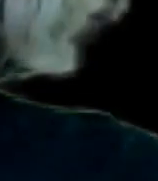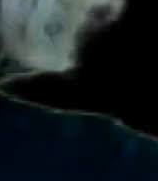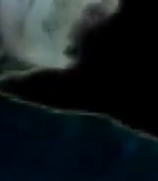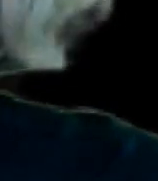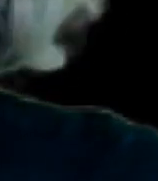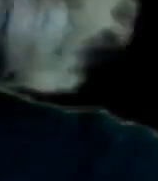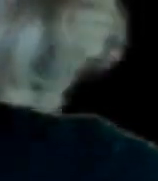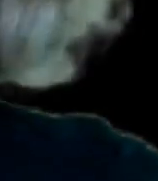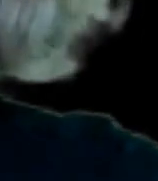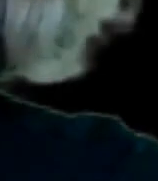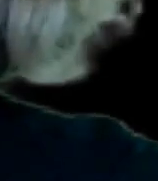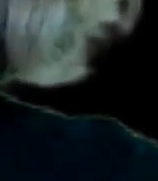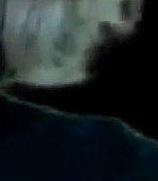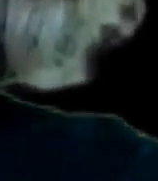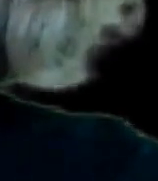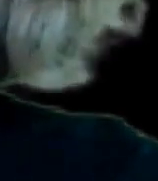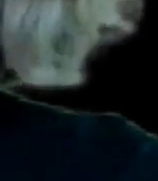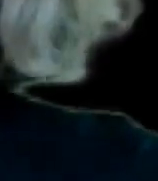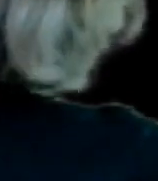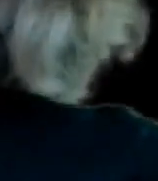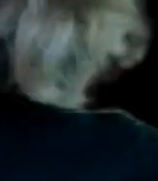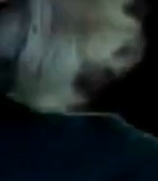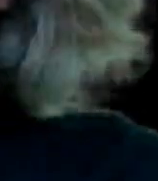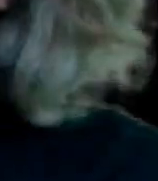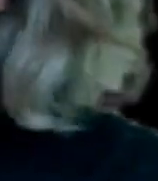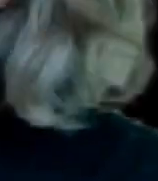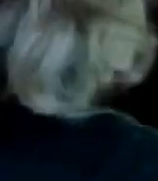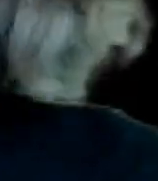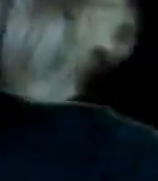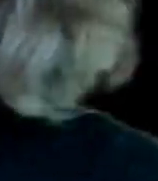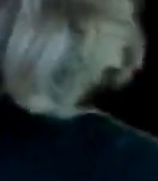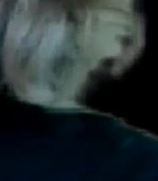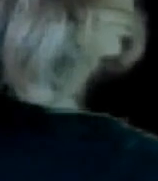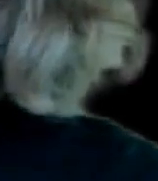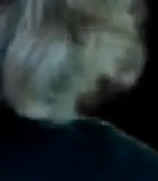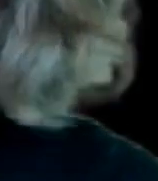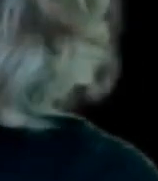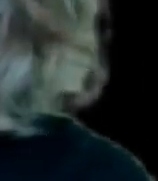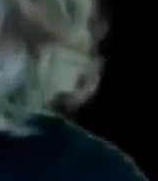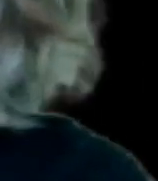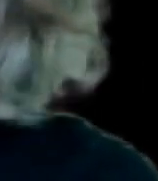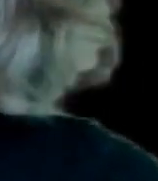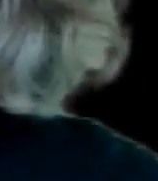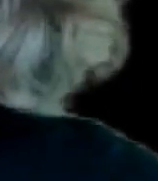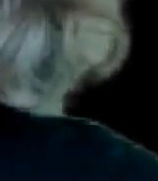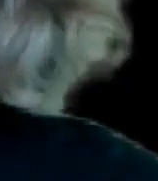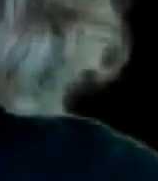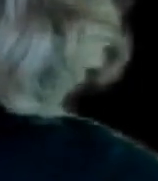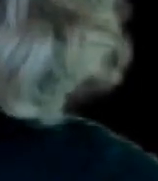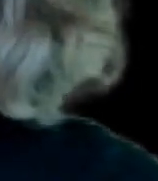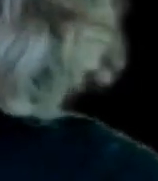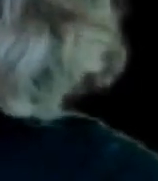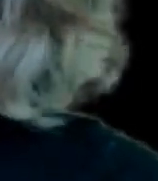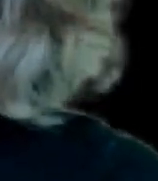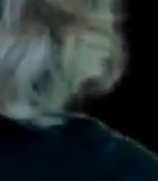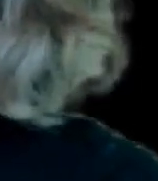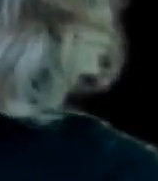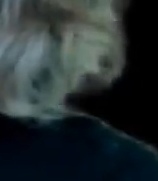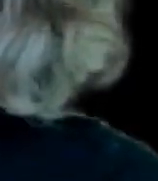Yo así lo voy a decir Al derechazo Así es Yo también Lo dije Lo mencioné En